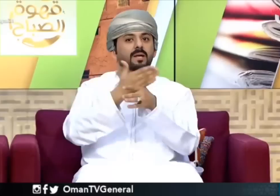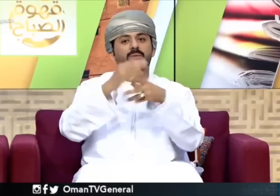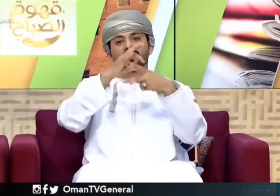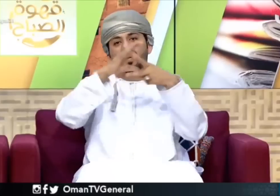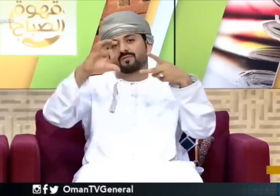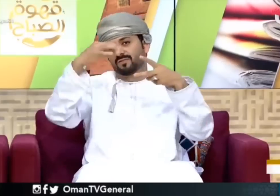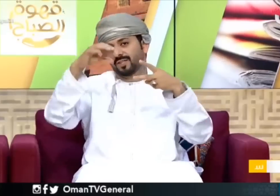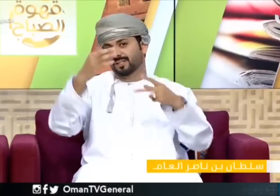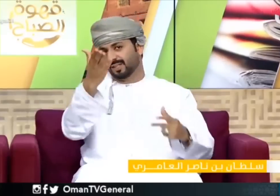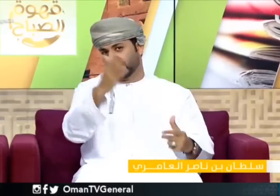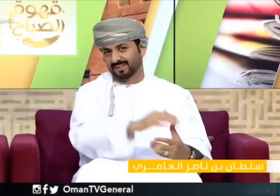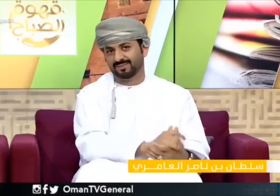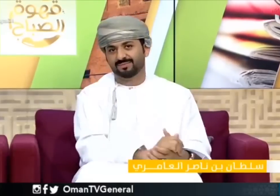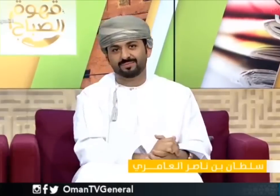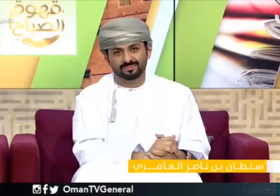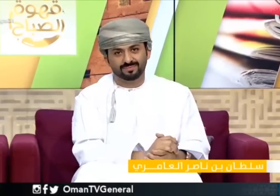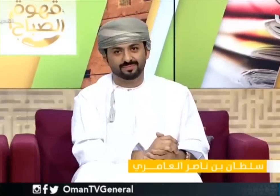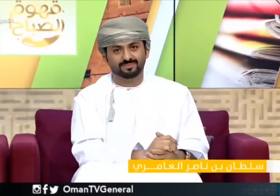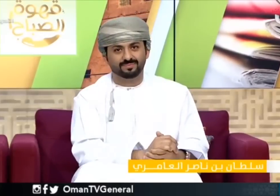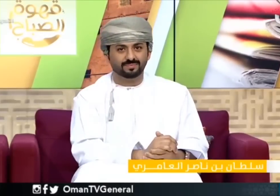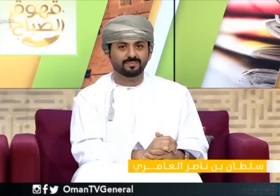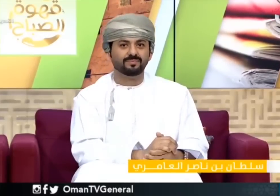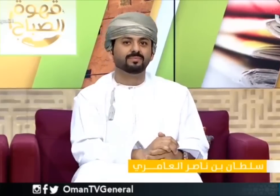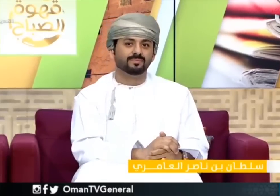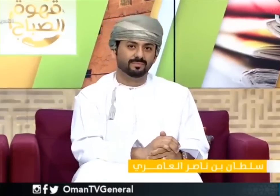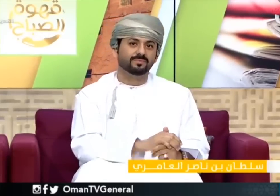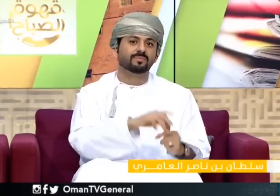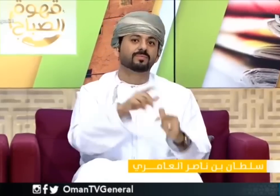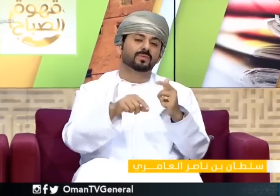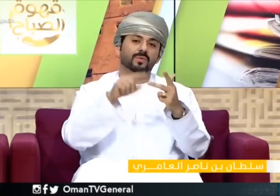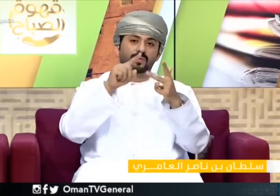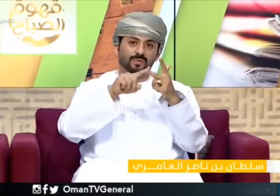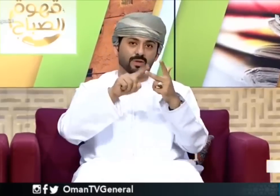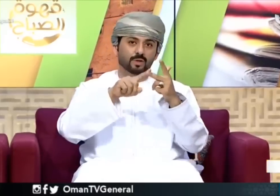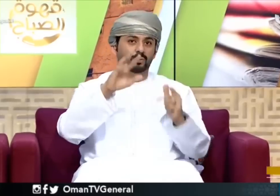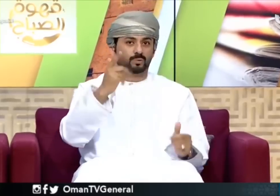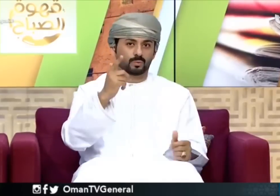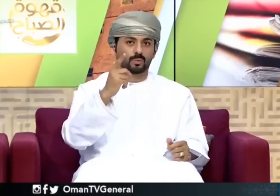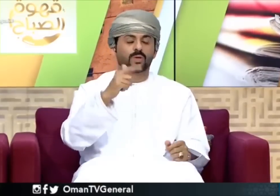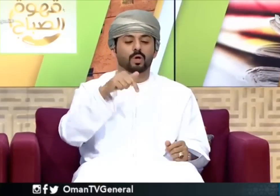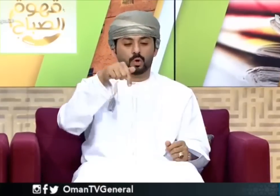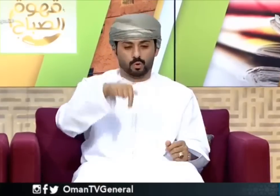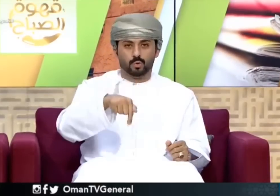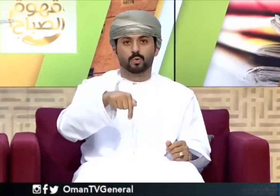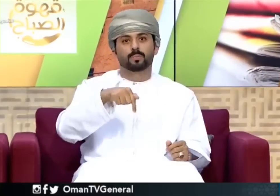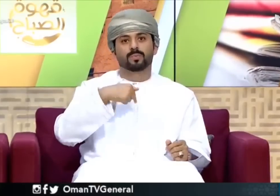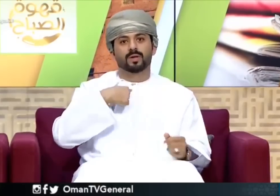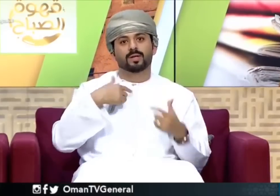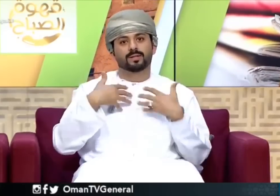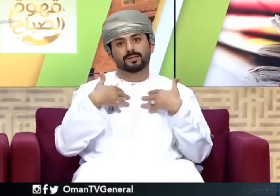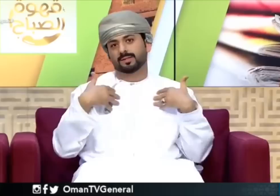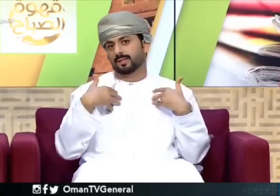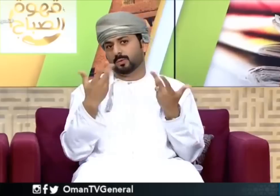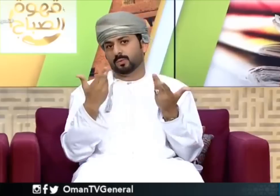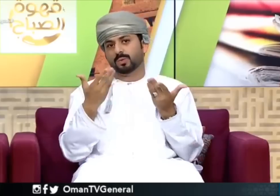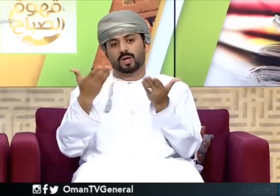باختيار سلطنة عمان الوجهة السياحية الأولى لعام 2016 أيضاً اليوم أنا سعيد